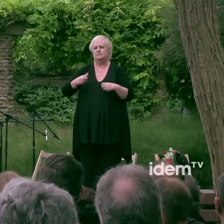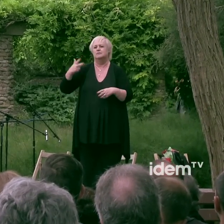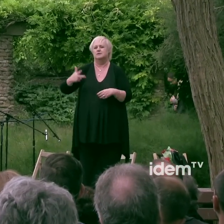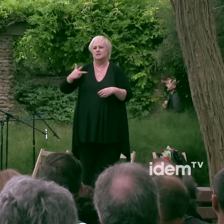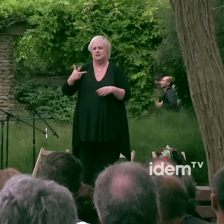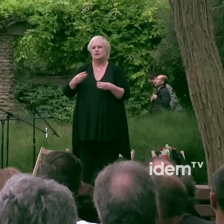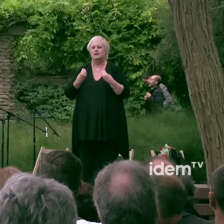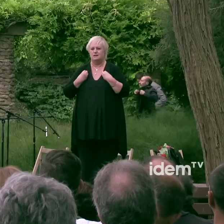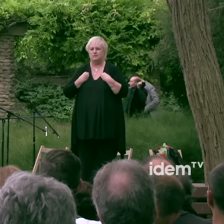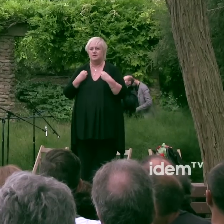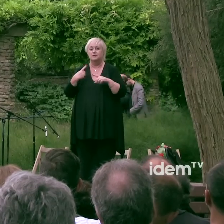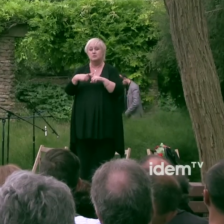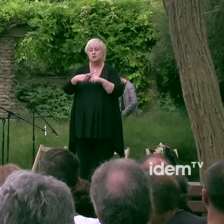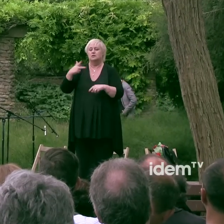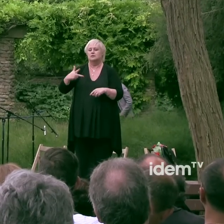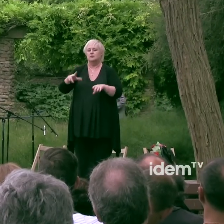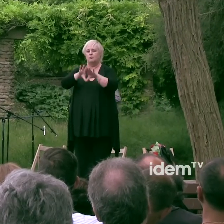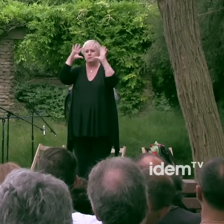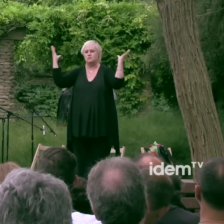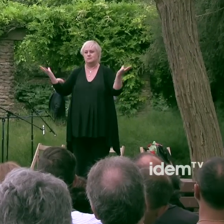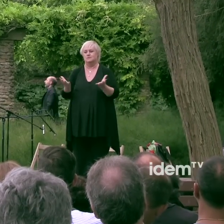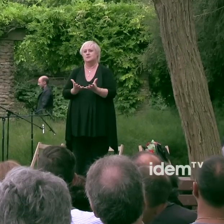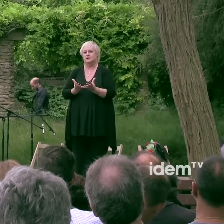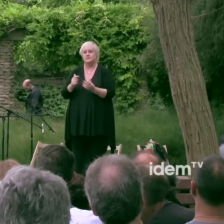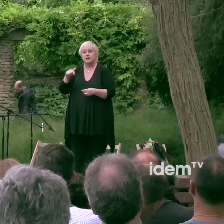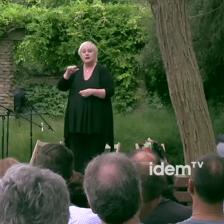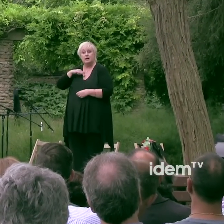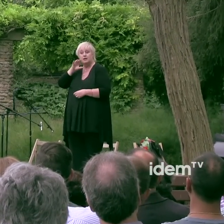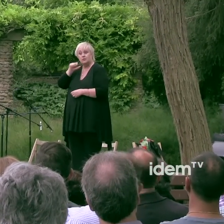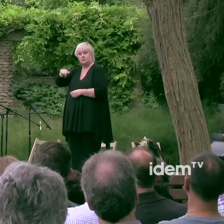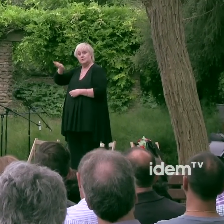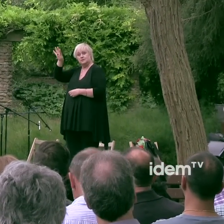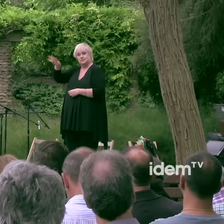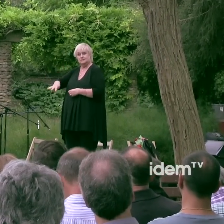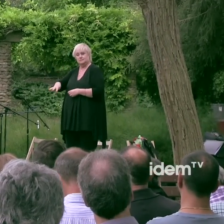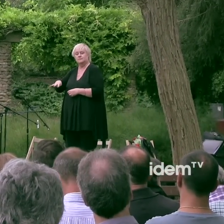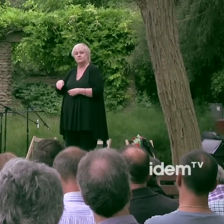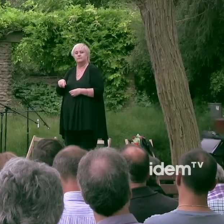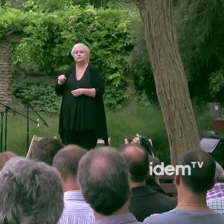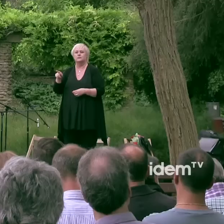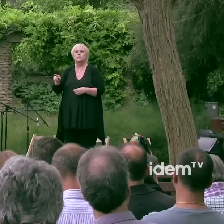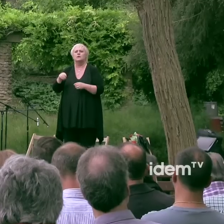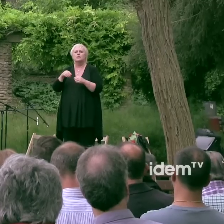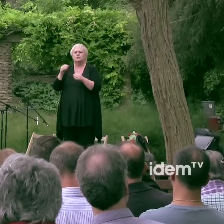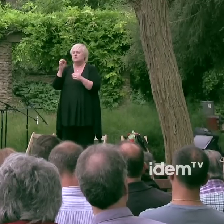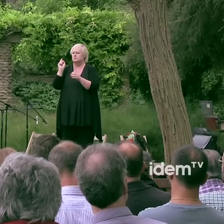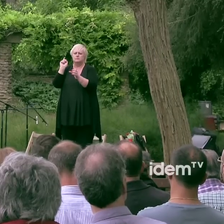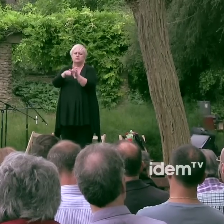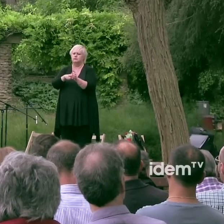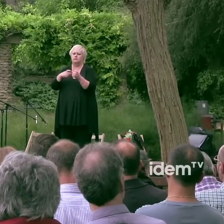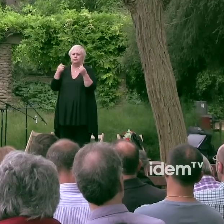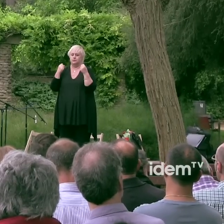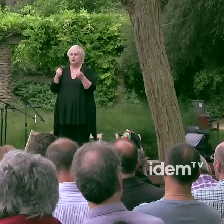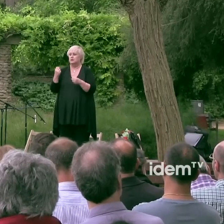universals i tot i que el govern de Catalunya s'ha posicionat des d'un inici en contra d'aquesta mesura d'exclusió també hem de dir que a hores d'ara